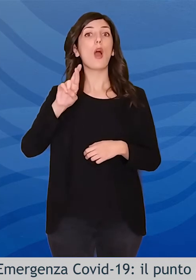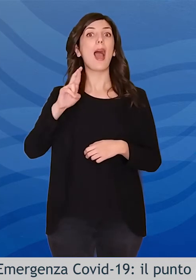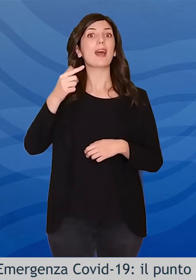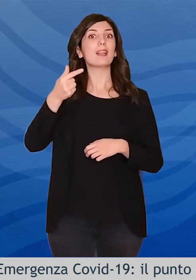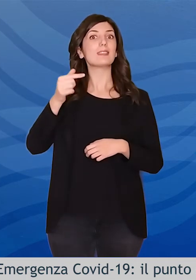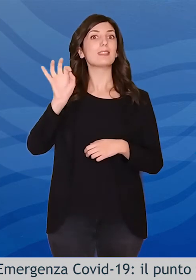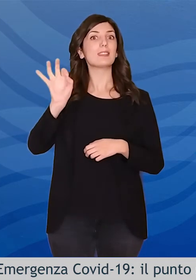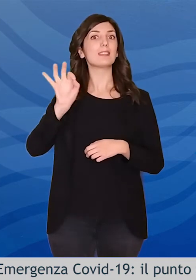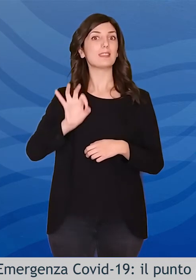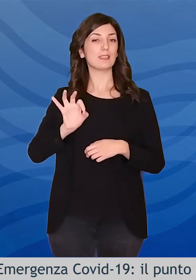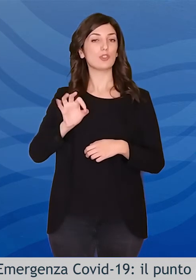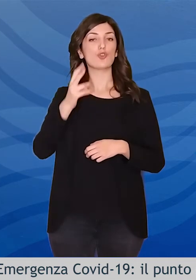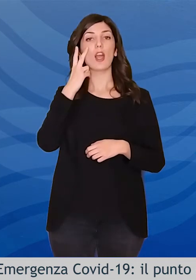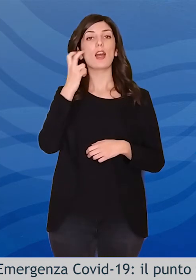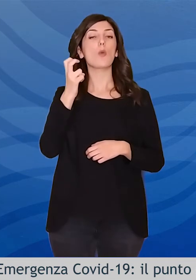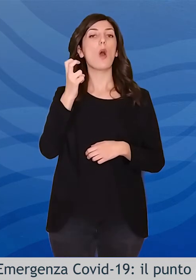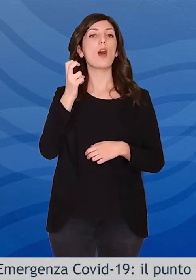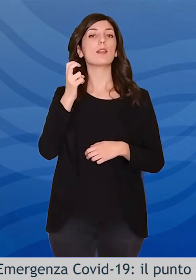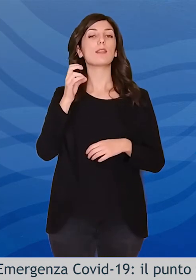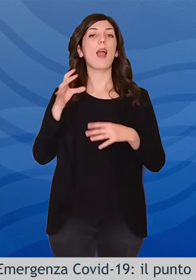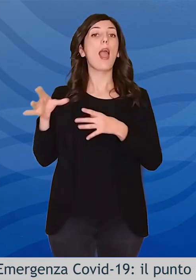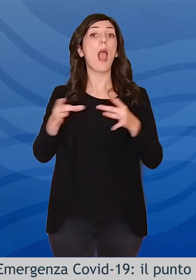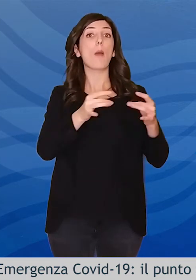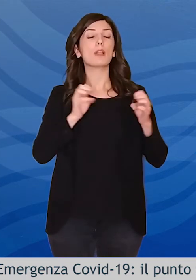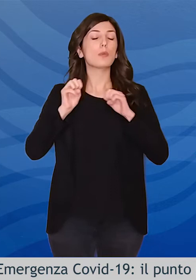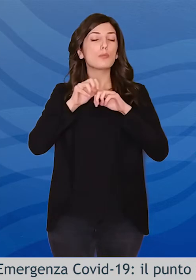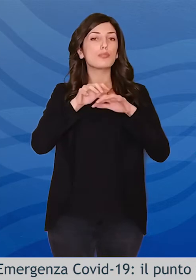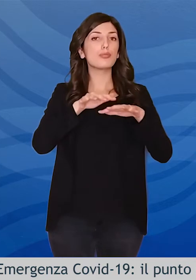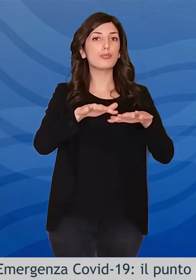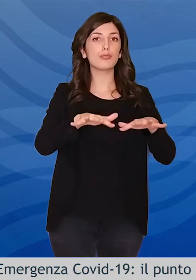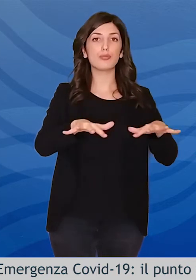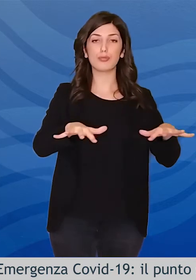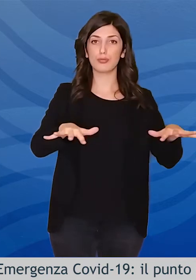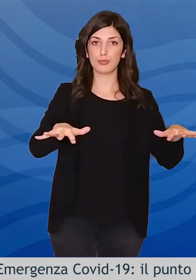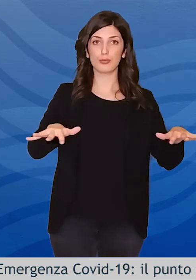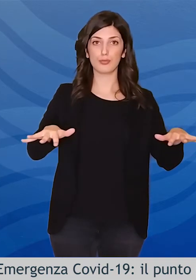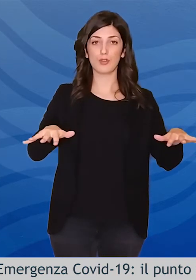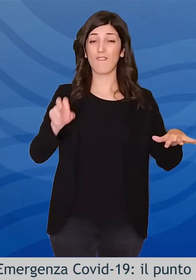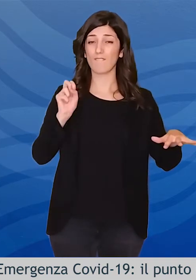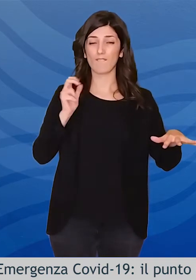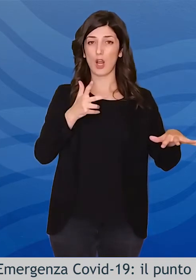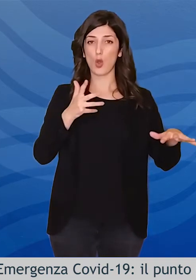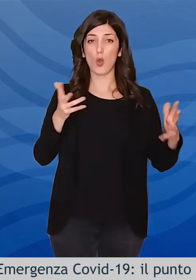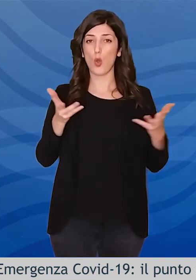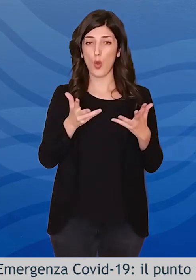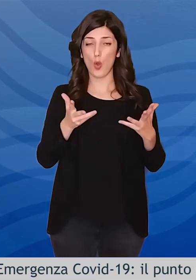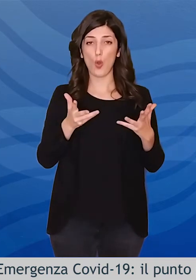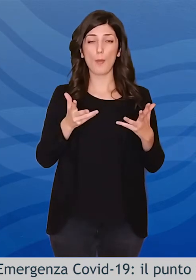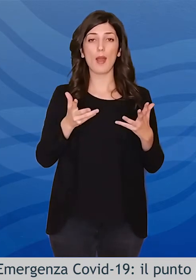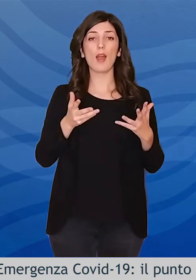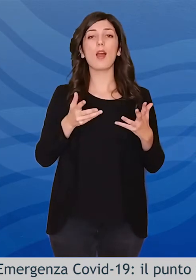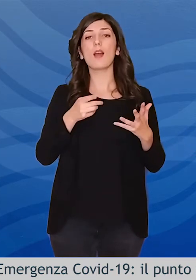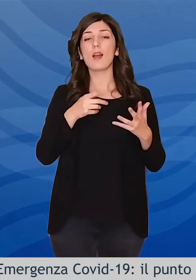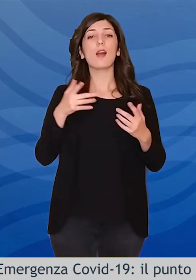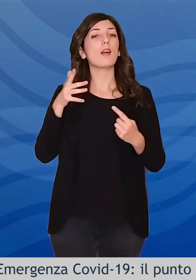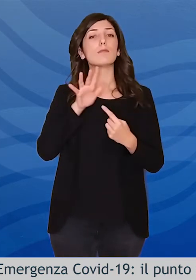riferisce alla velocità di diffusione dell'epidemia sul territorio e che dà delle indicazioni sull